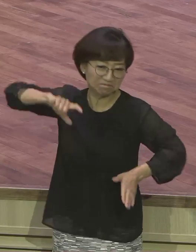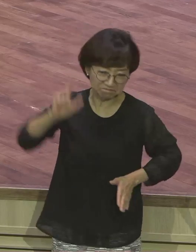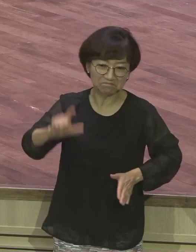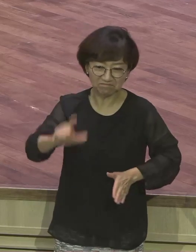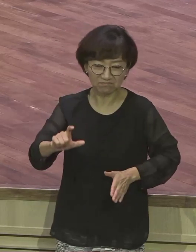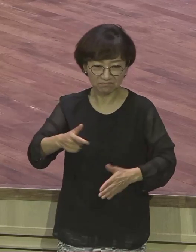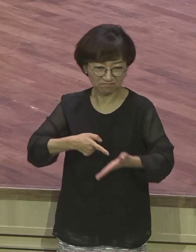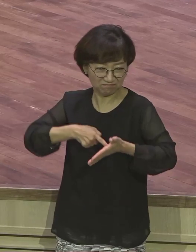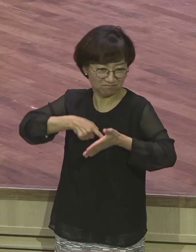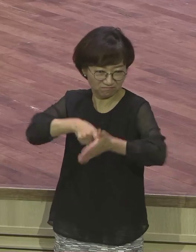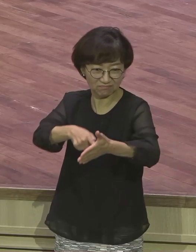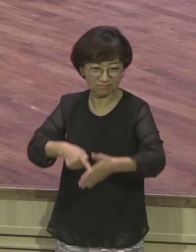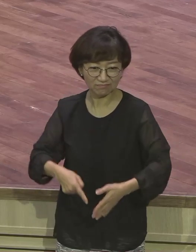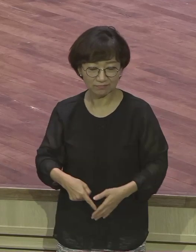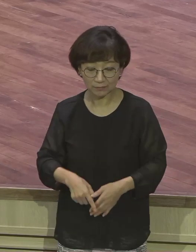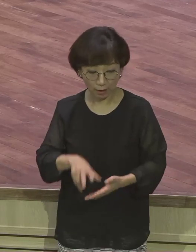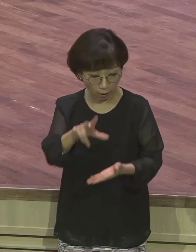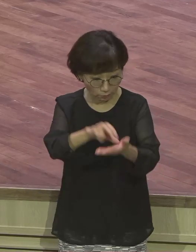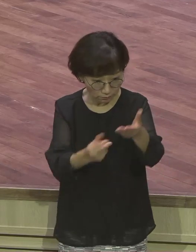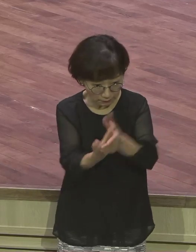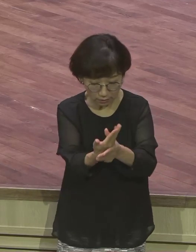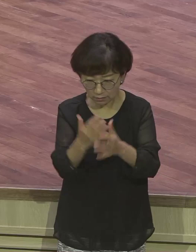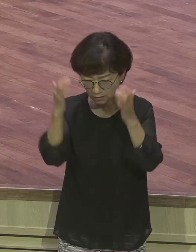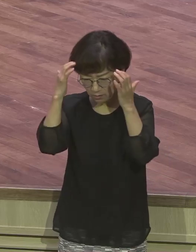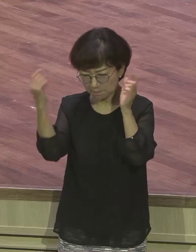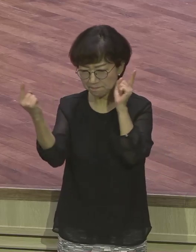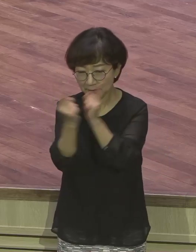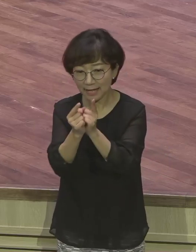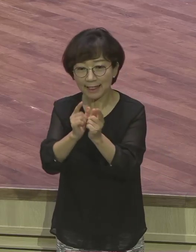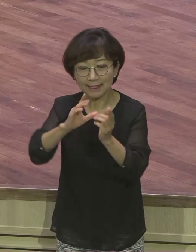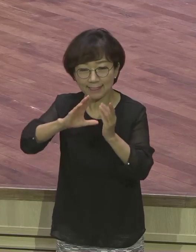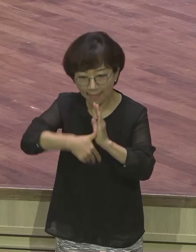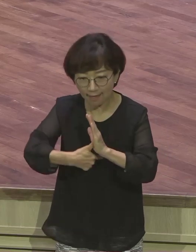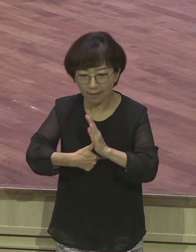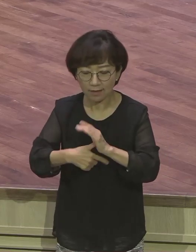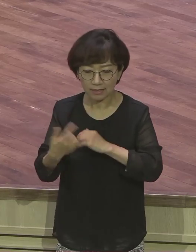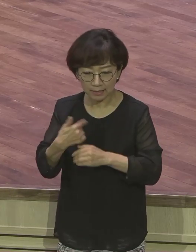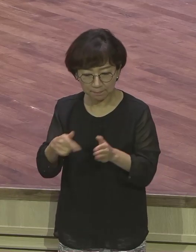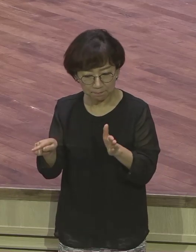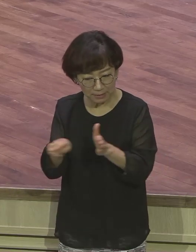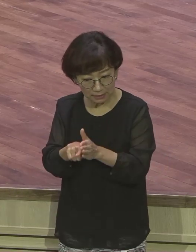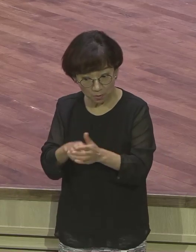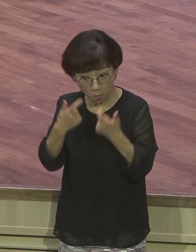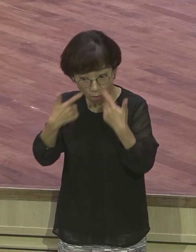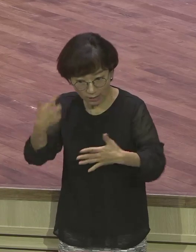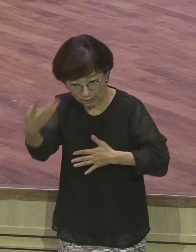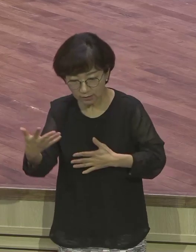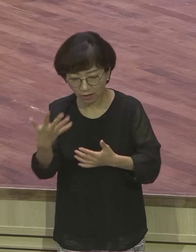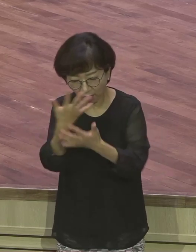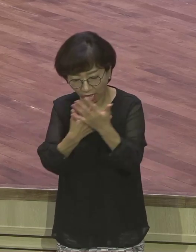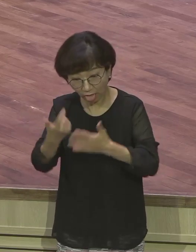문제 올 때 관할 올 때 뭐요 신앙 색깔이 나타납니다 문제 올 때 관할 올 때 평소 때 잘 몰라